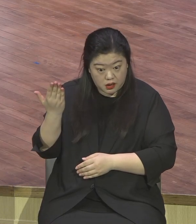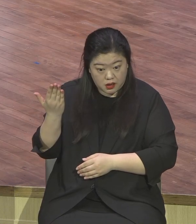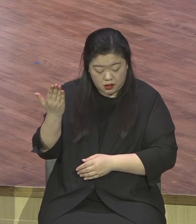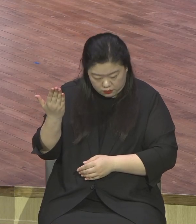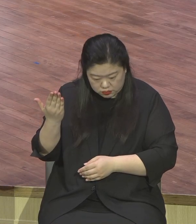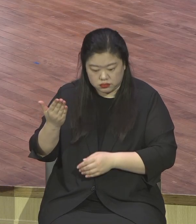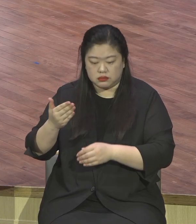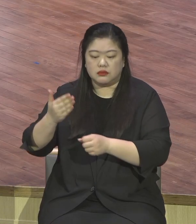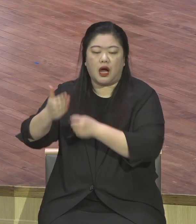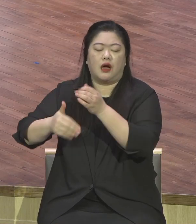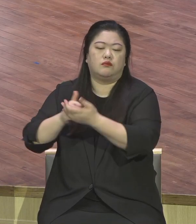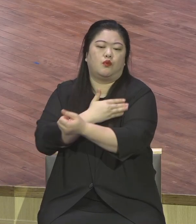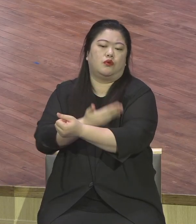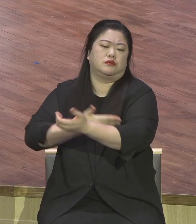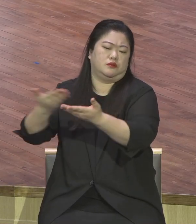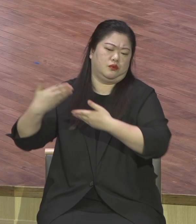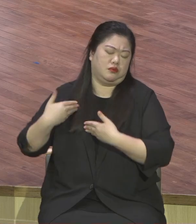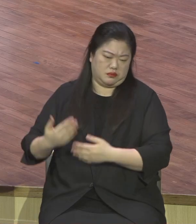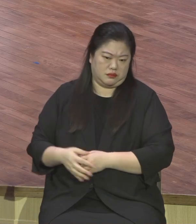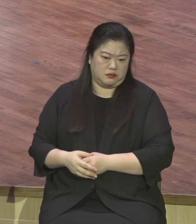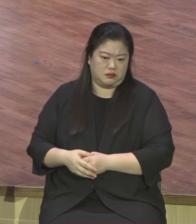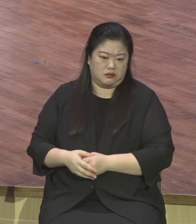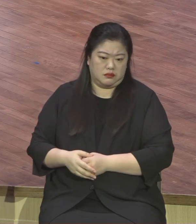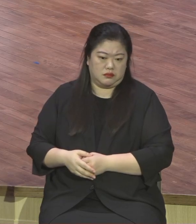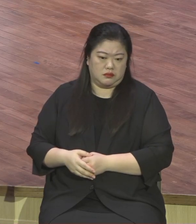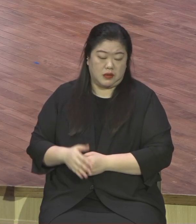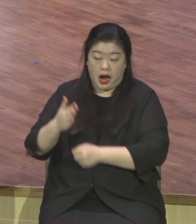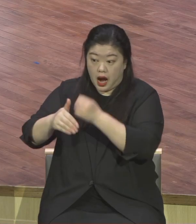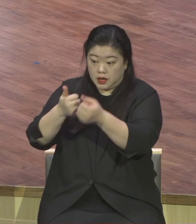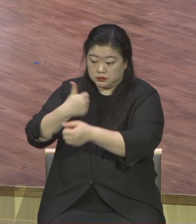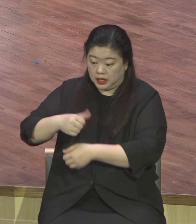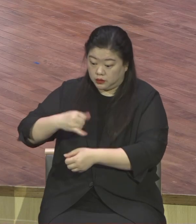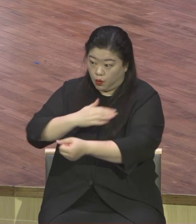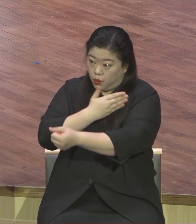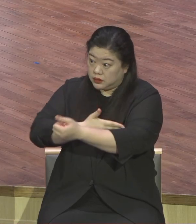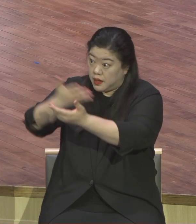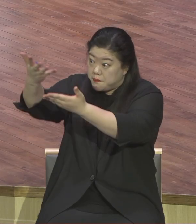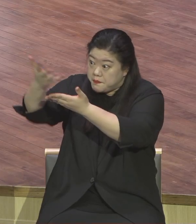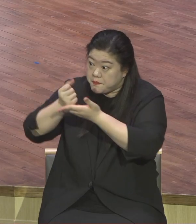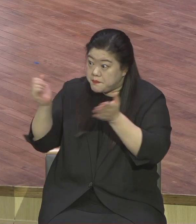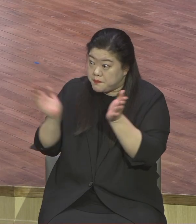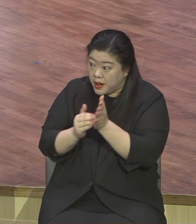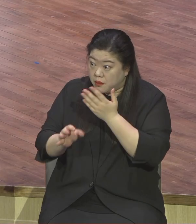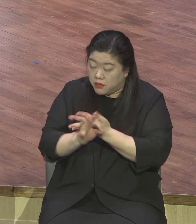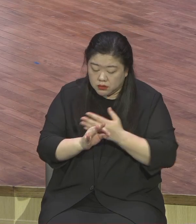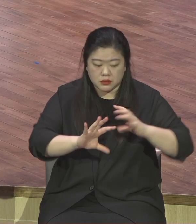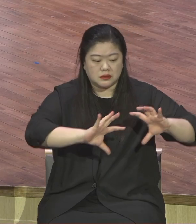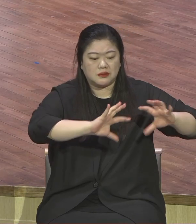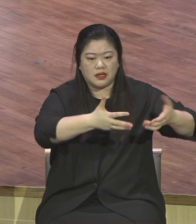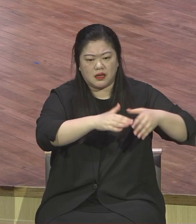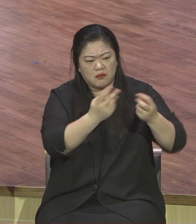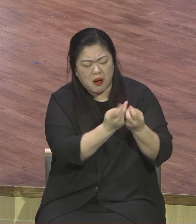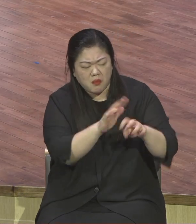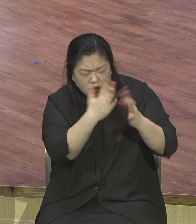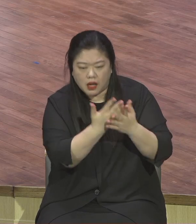다르게 이 세상을 이겨나갈 수 있는 하나님과 함께 살아갈 수 있도록 하나님 믿음 주시고 힘을 주신다